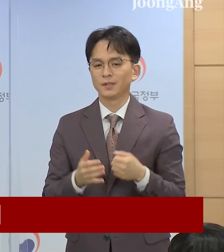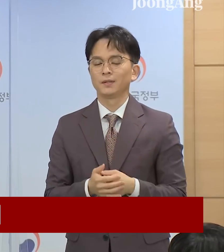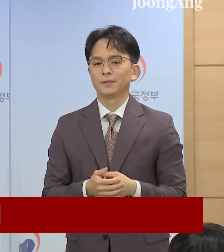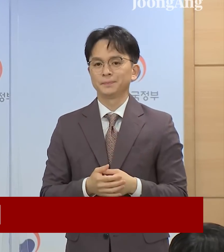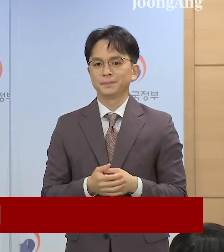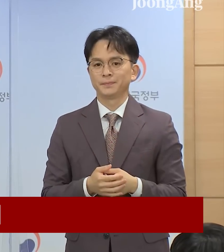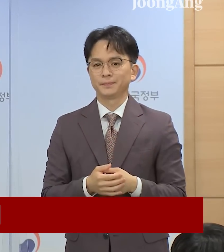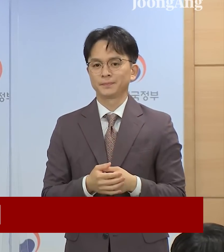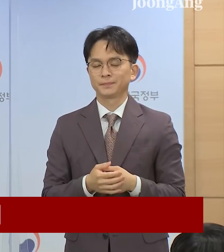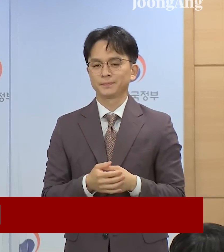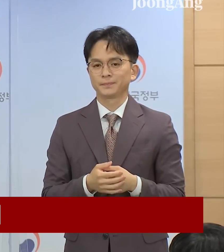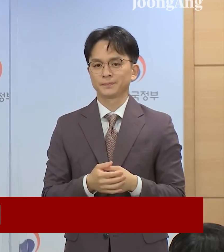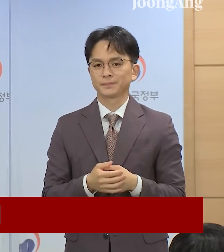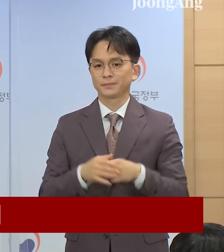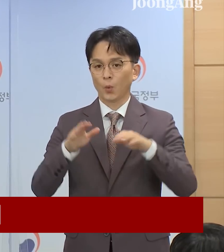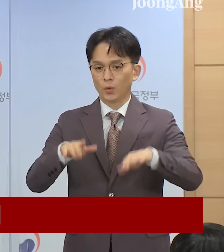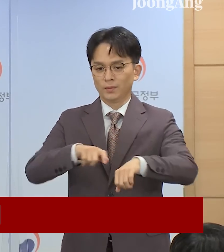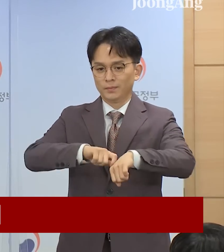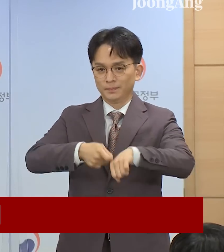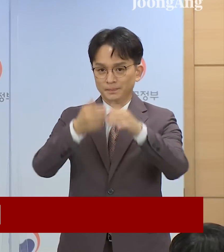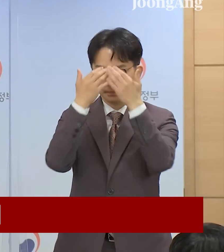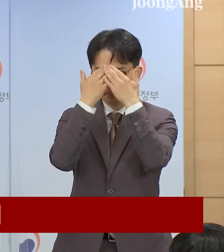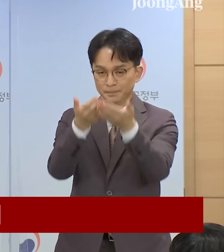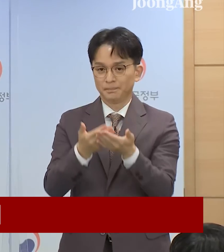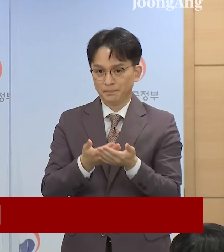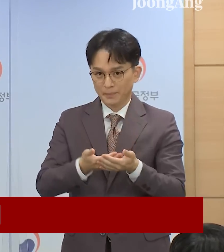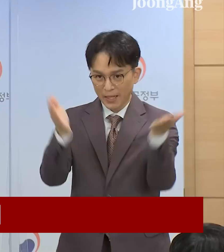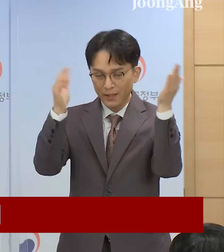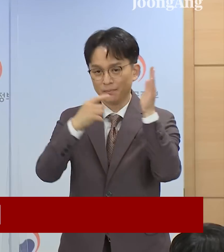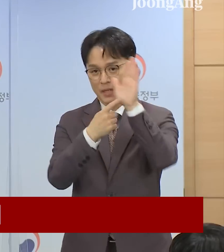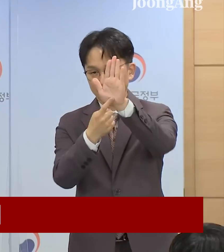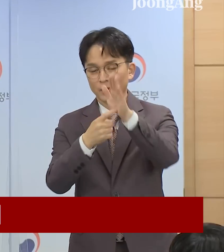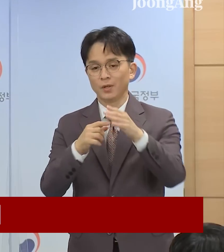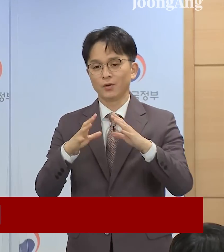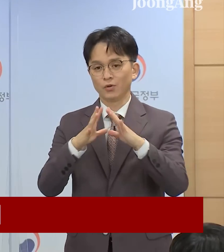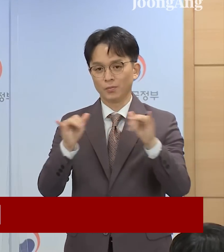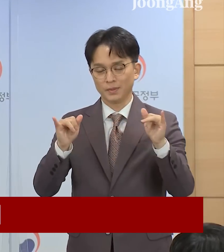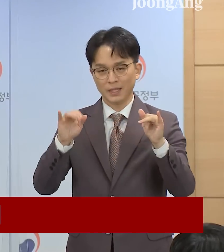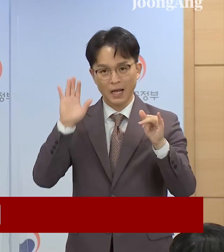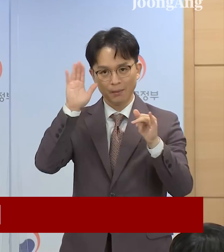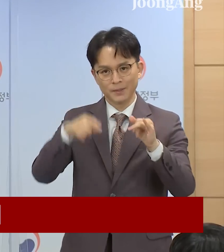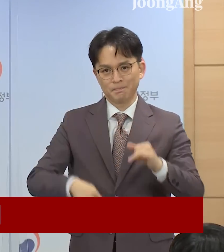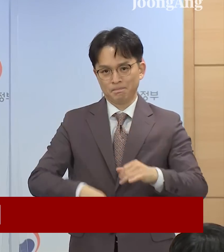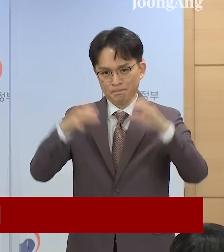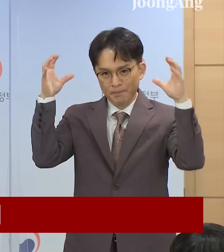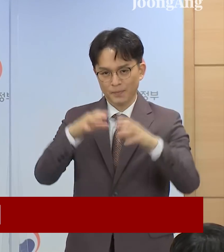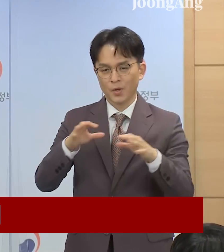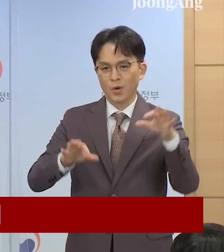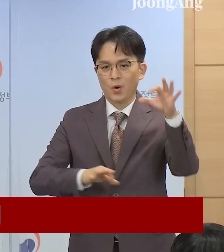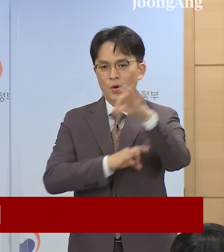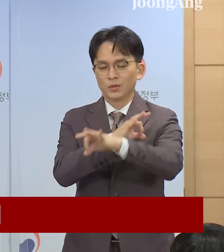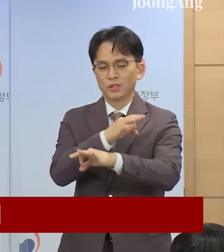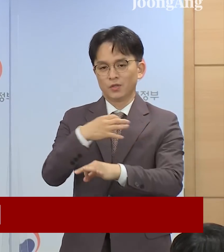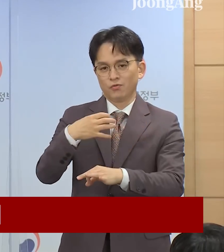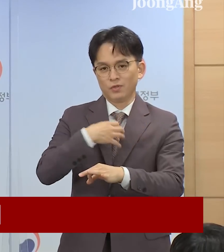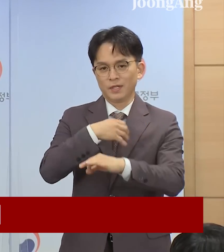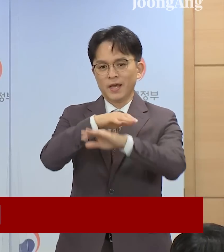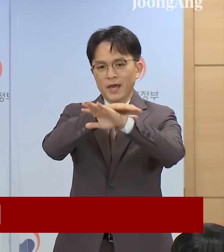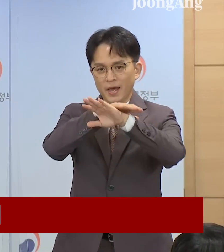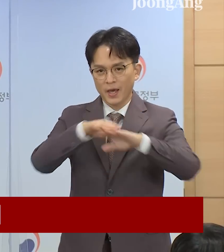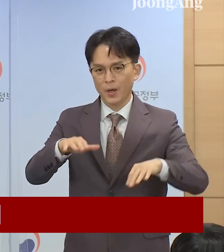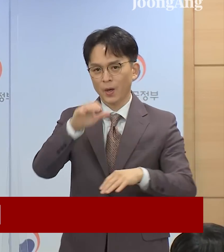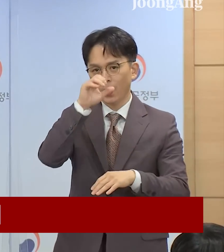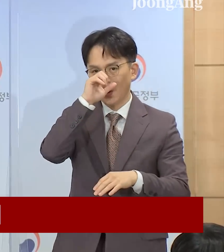이번 사면을 통해서 국민들이 모두 함께 힘을 모아 경제의 어려움을 이겨내는 전기가